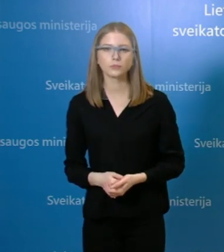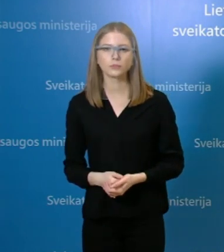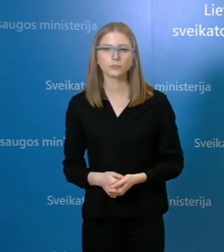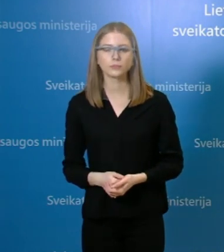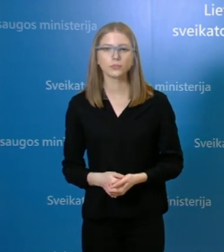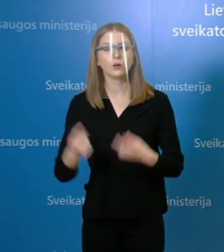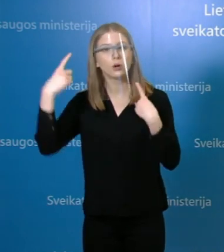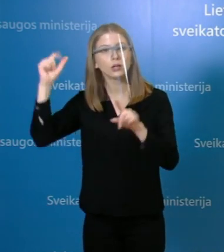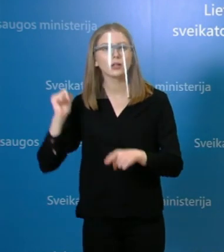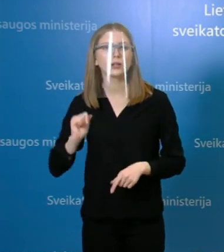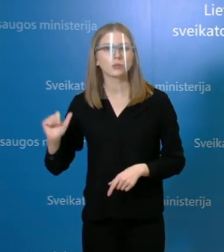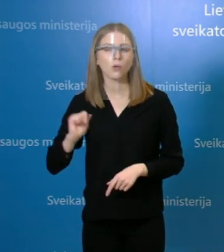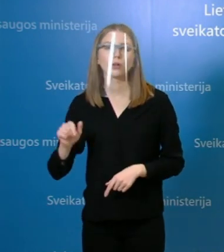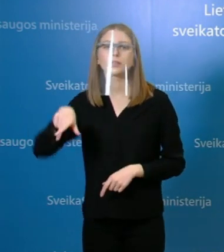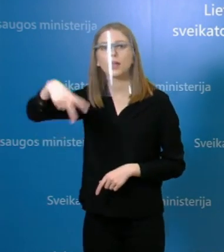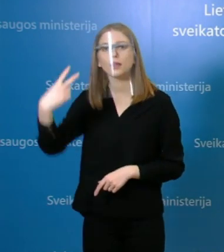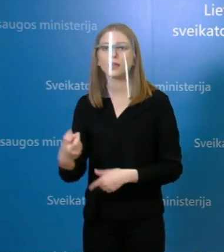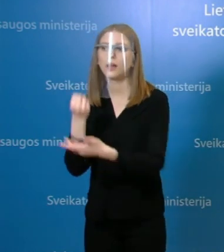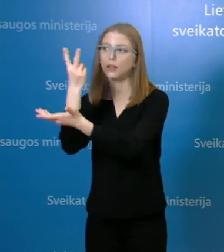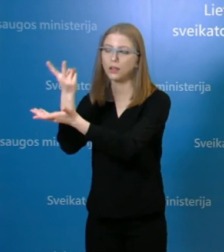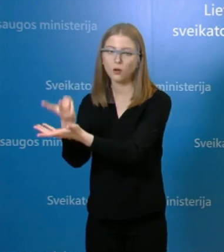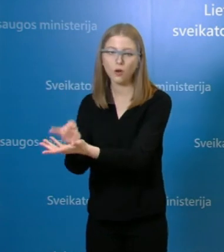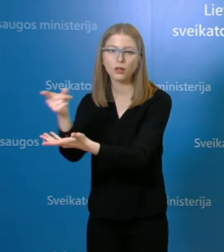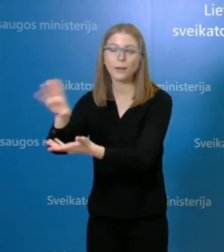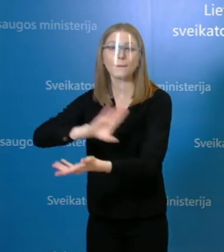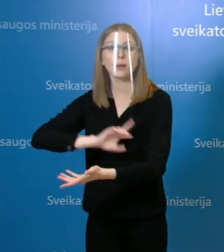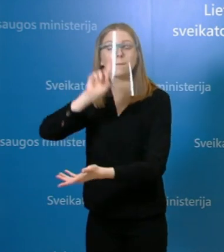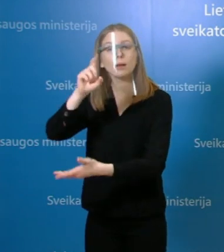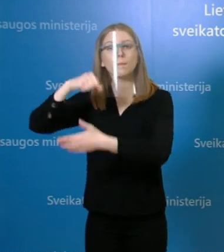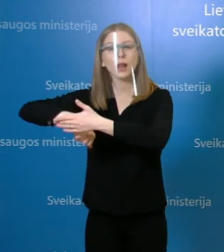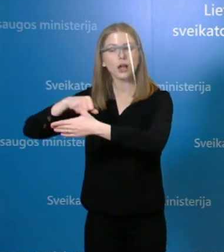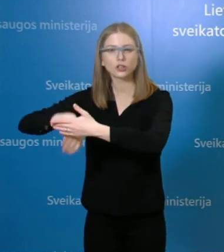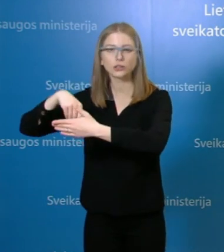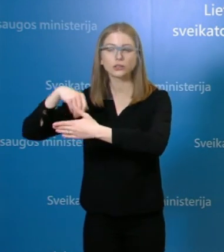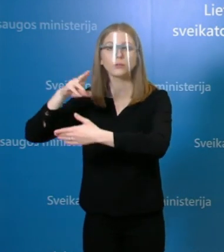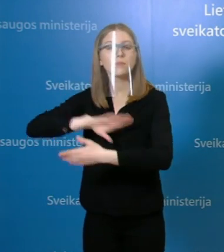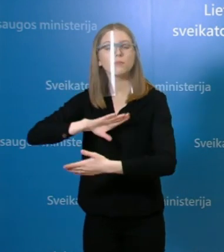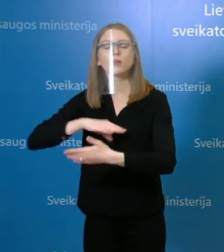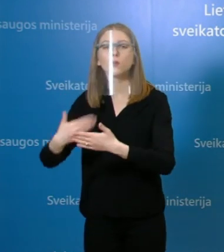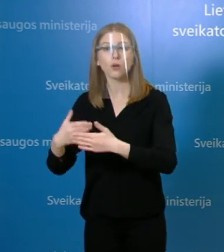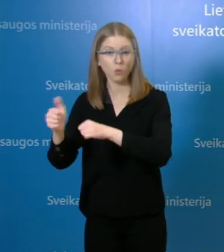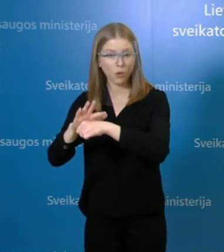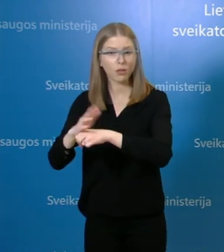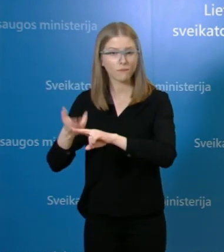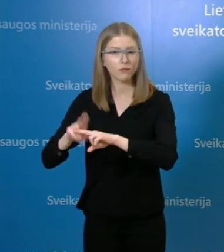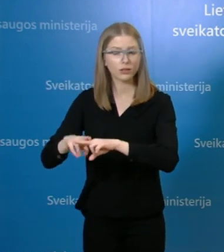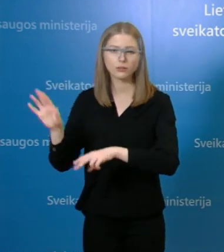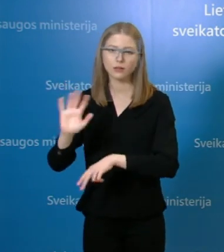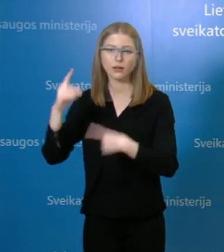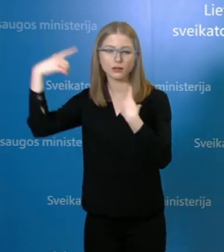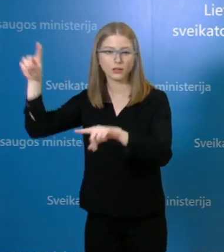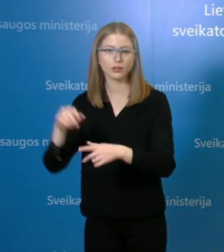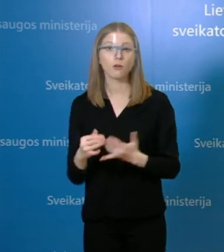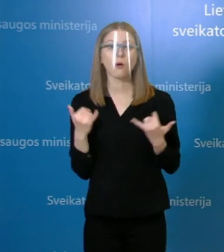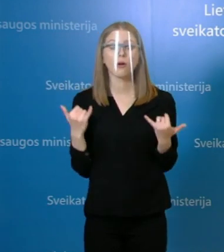mirė Vilniaus miesto klinikinėje ligonėje, bet mirties priežastis kita. Įstaigoje bus vykdama grįžtamoji kontrolės, jie kenti vertinti ar